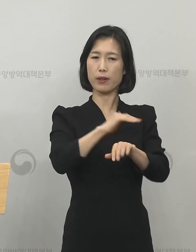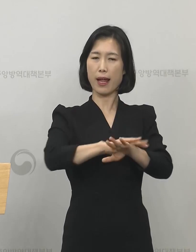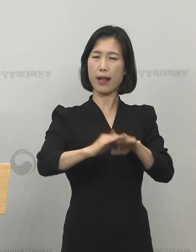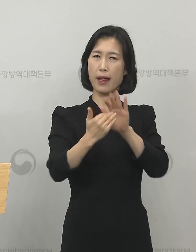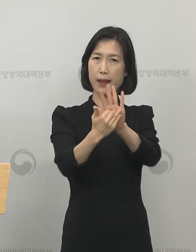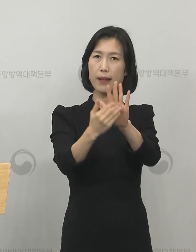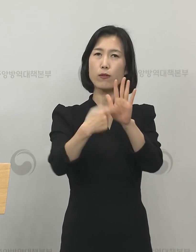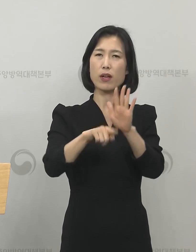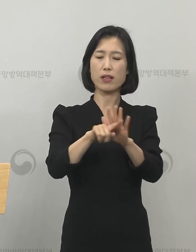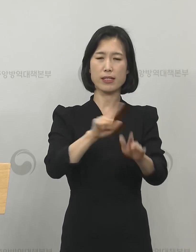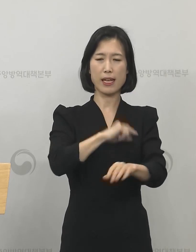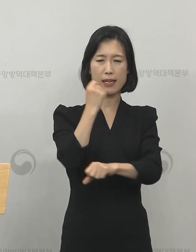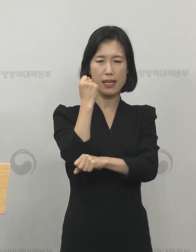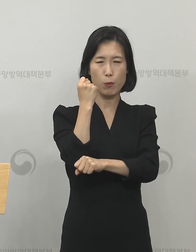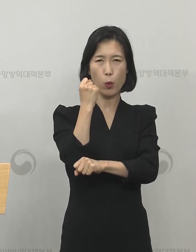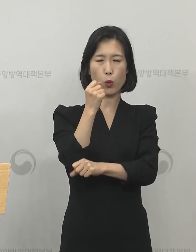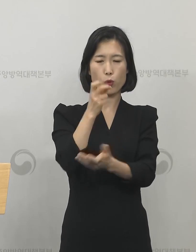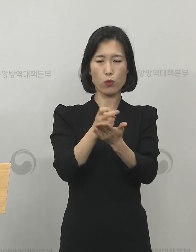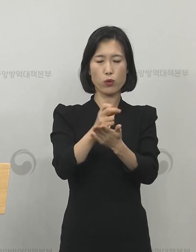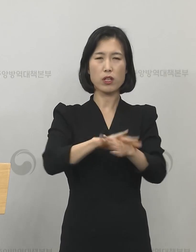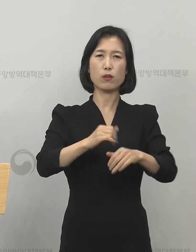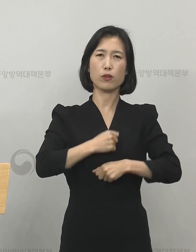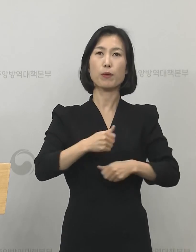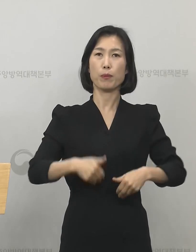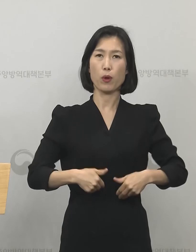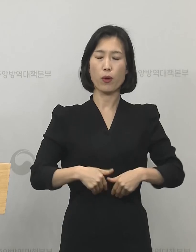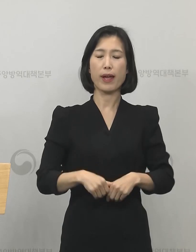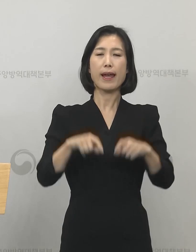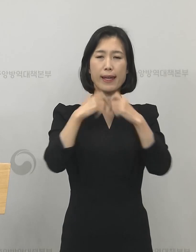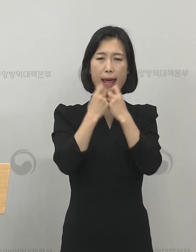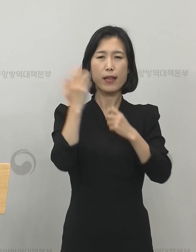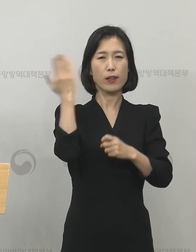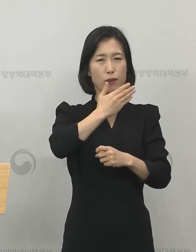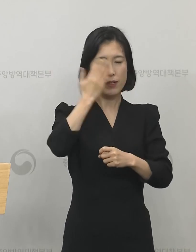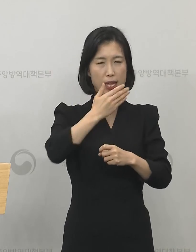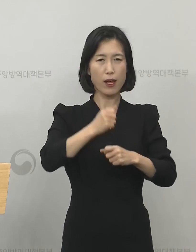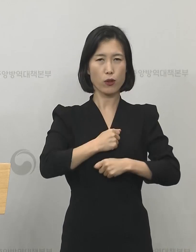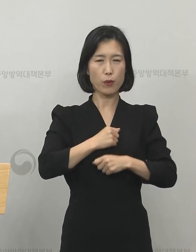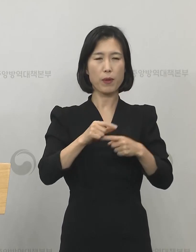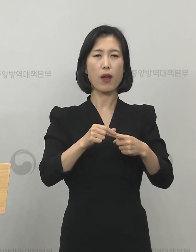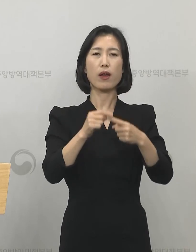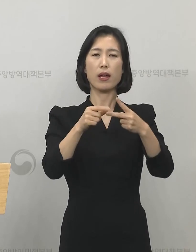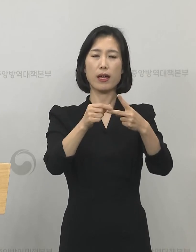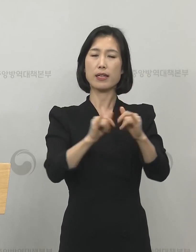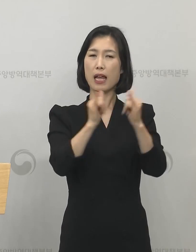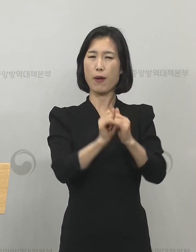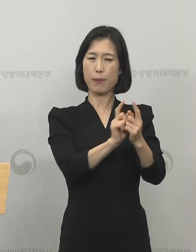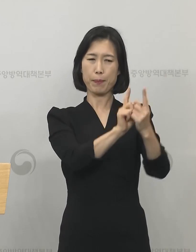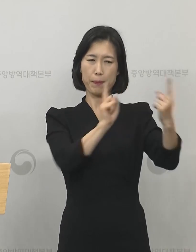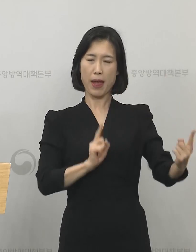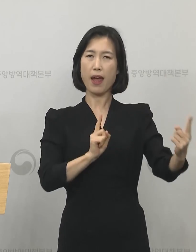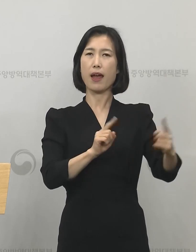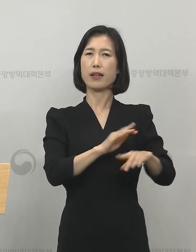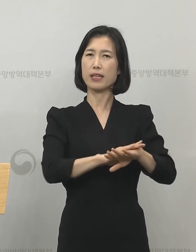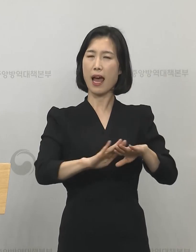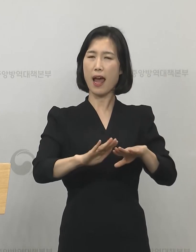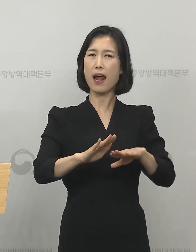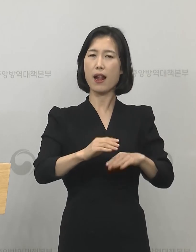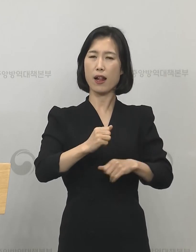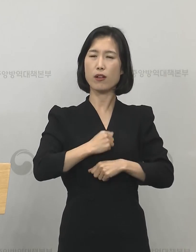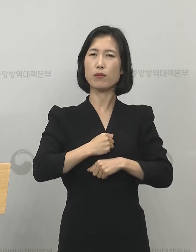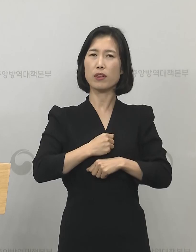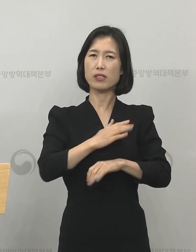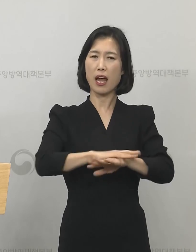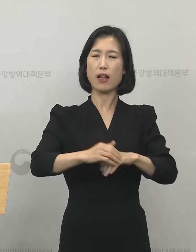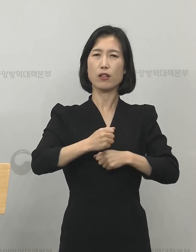기본에 충실해야 됩니다. 개인위생 수칙과 사회적 거리 두기를 일상화하고 지속해 주실